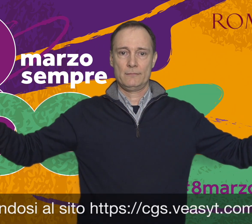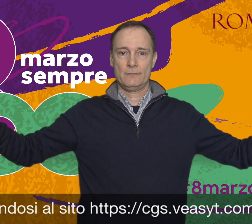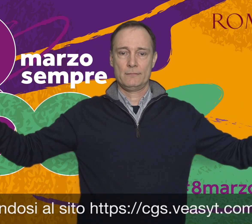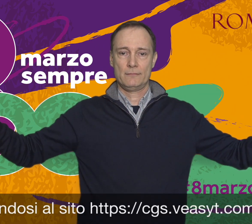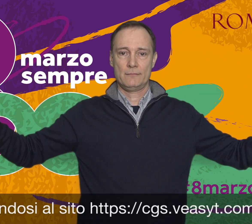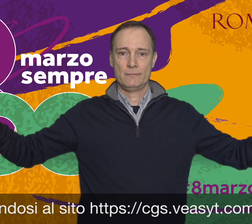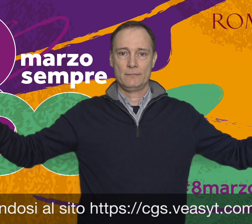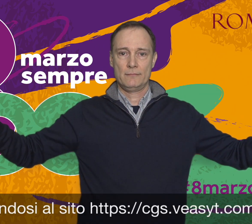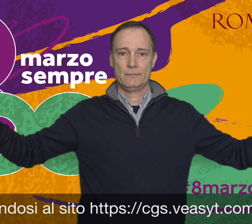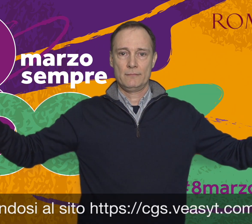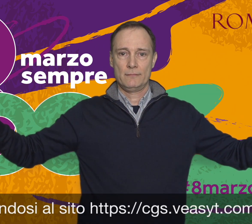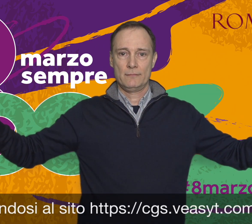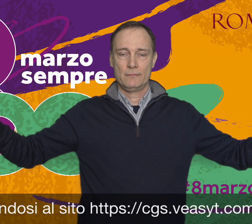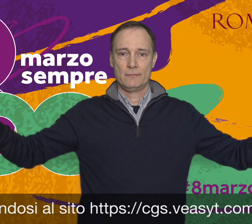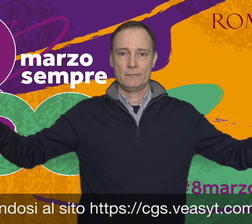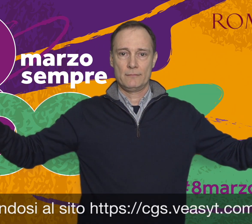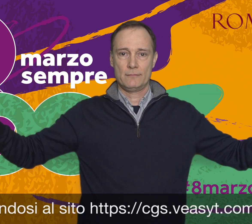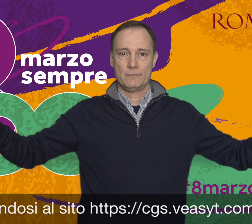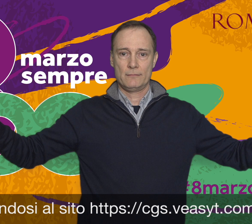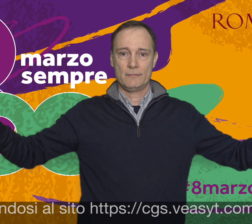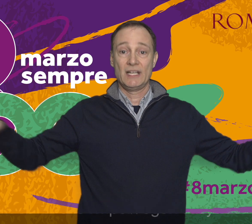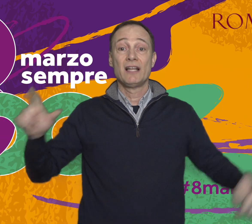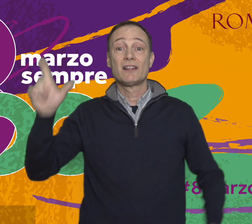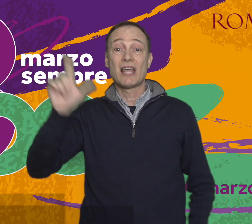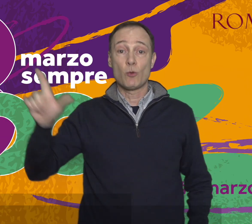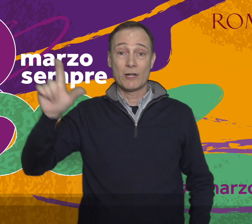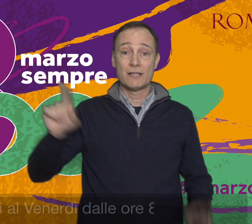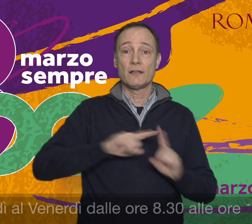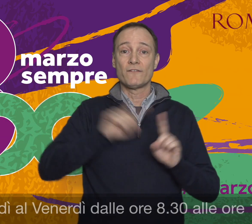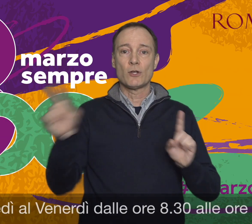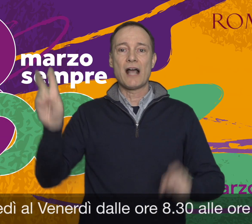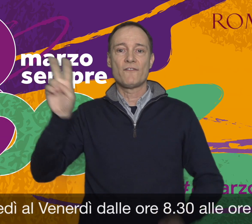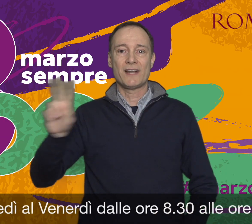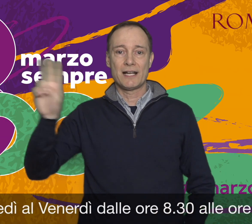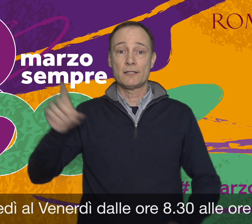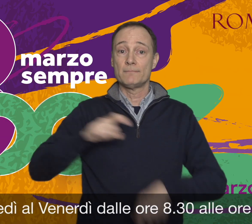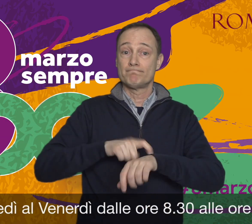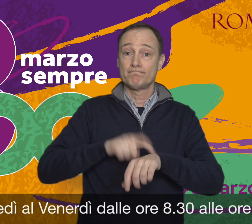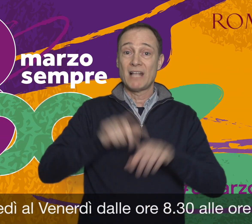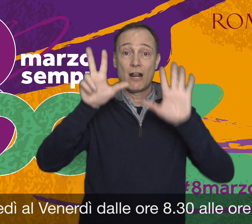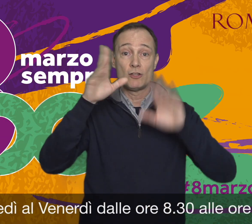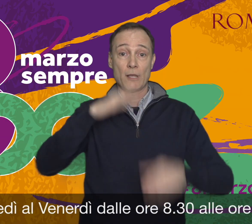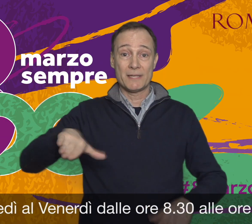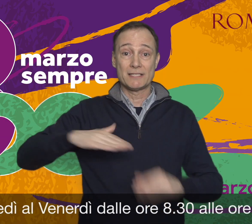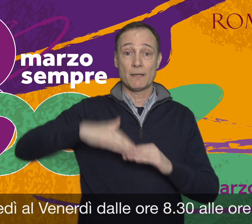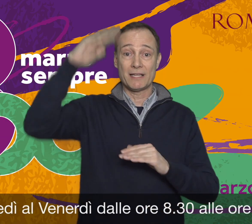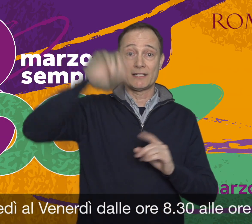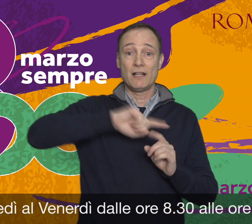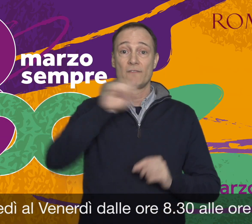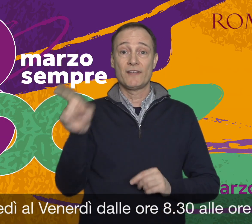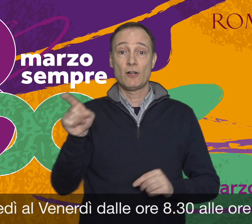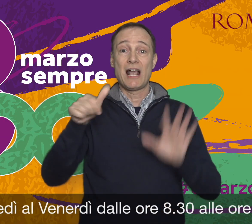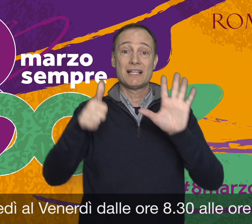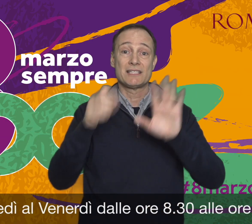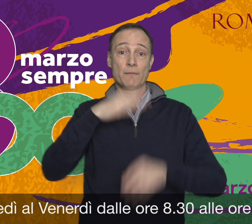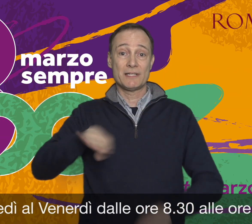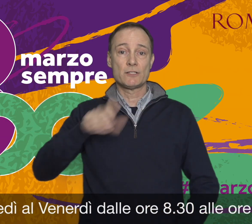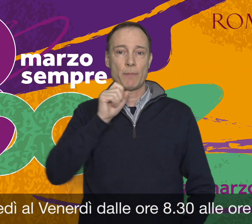.visit.com dal lunedì al venerdì dalle 8.30 alle 18.30